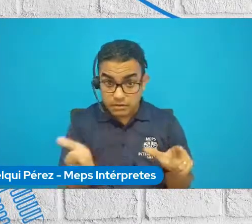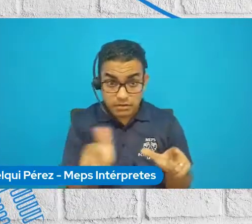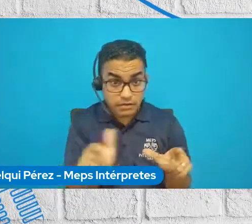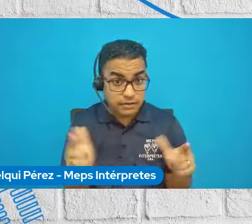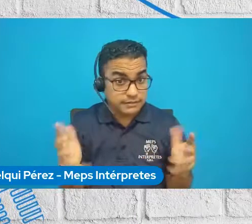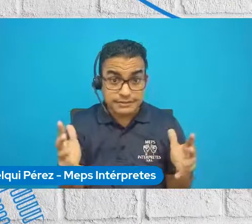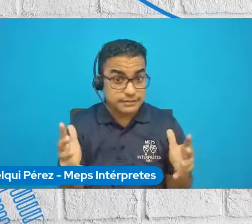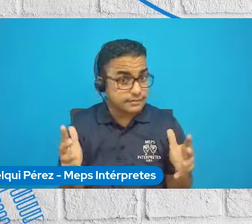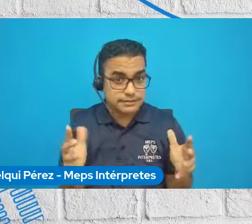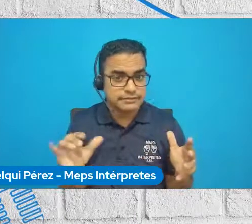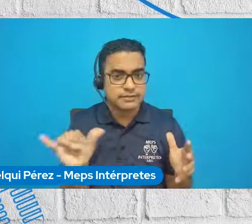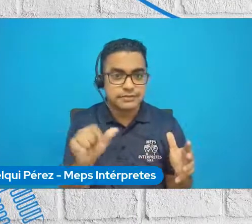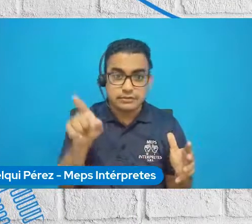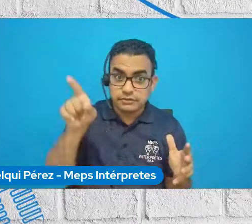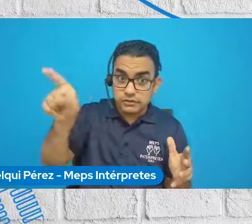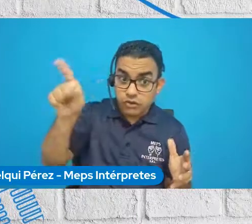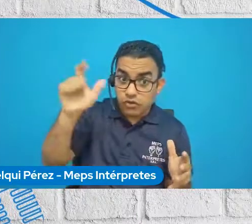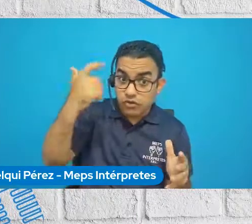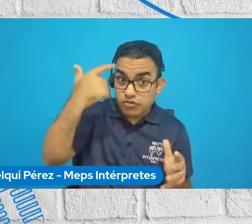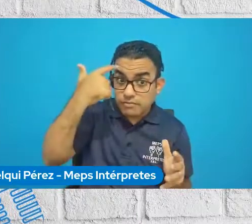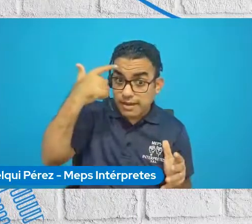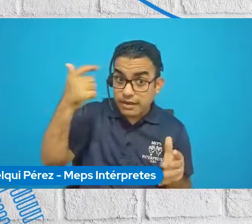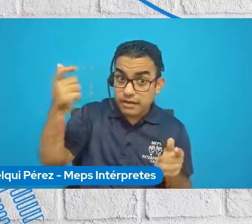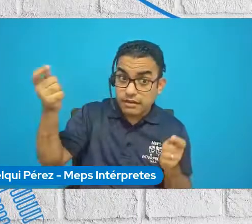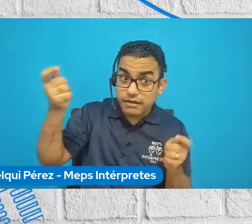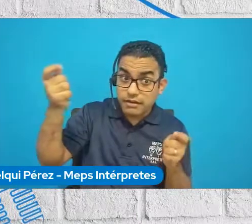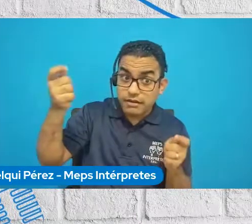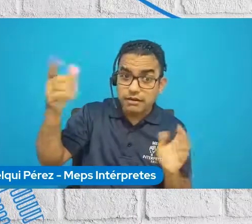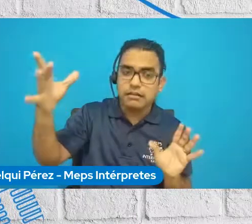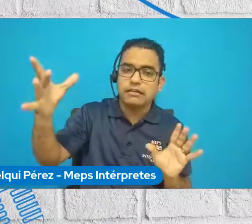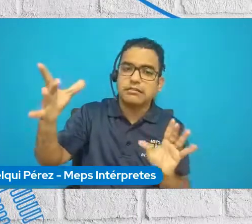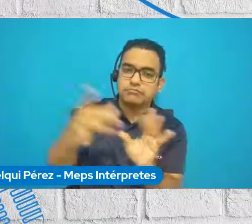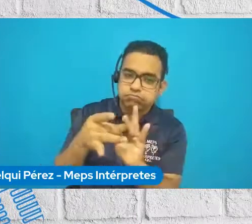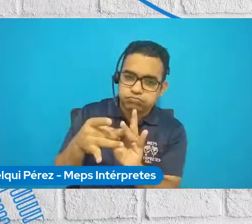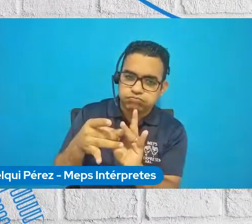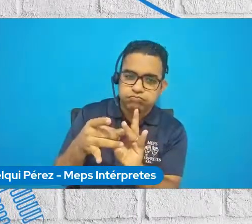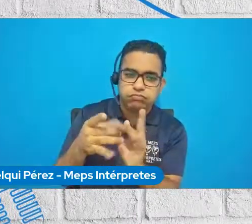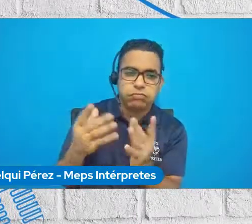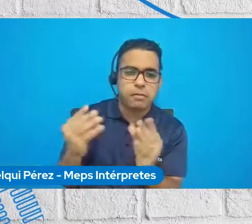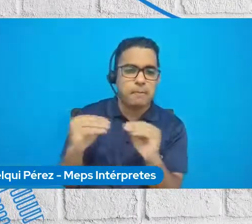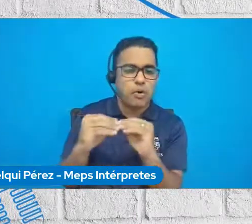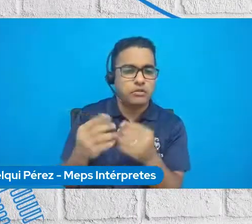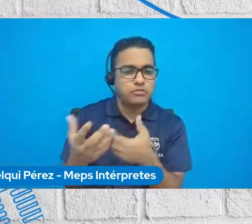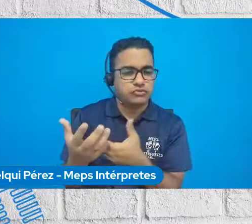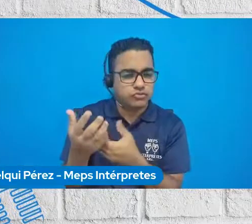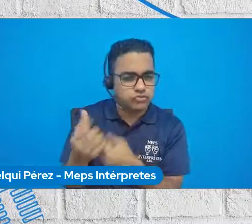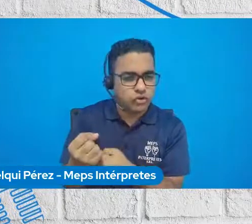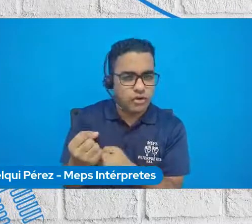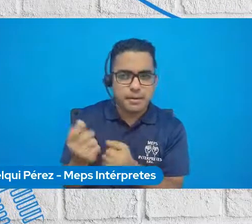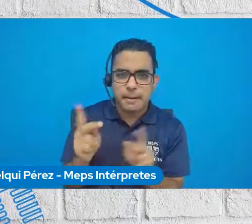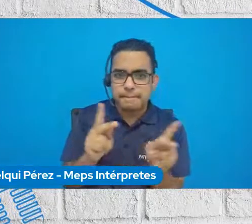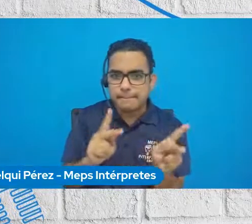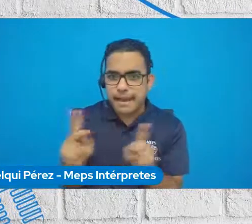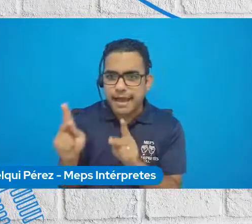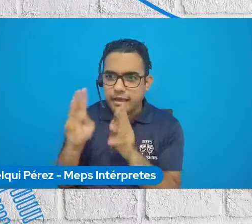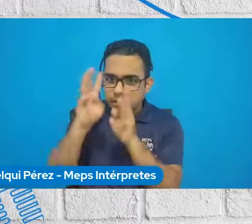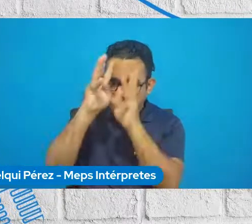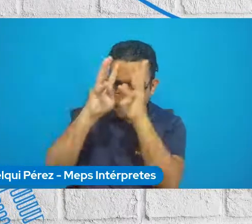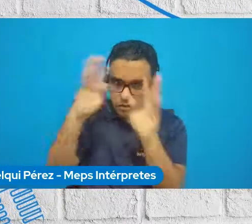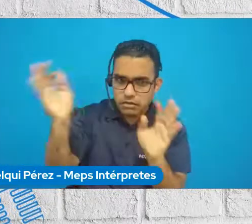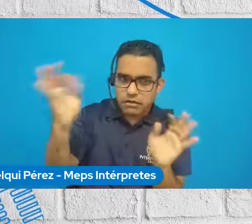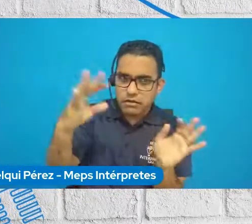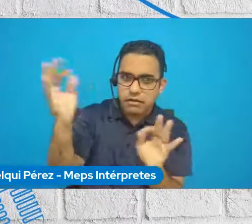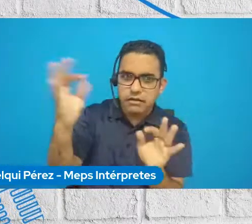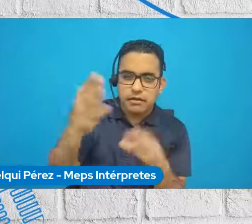también la unión entre las personas y sus gobiernos para así implementar planes de respuesta y